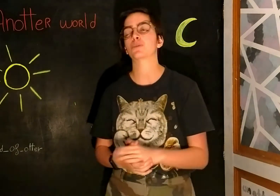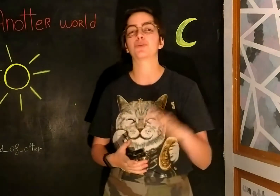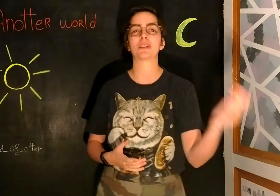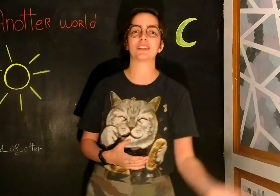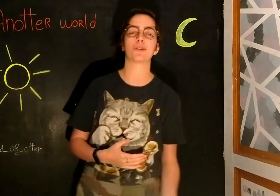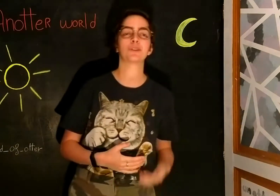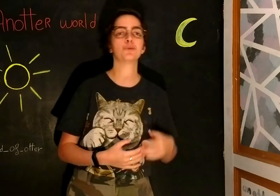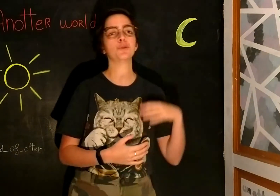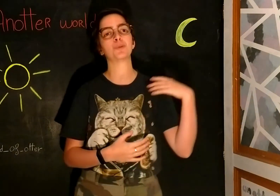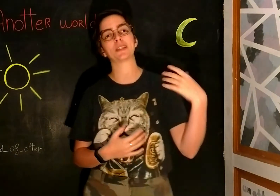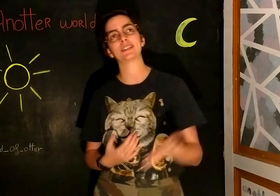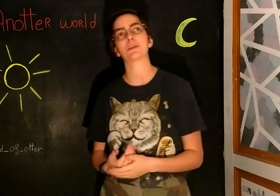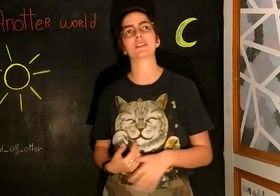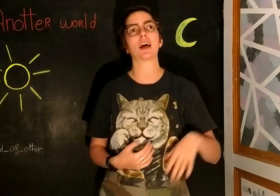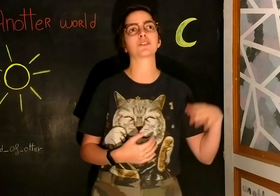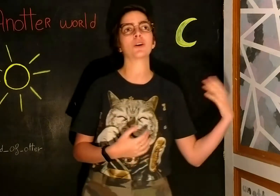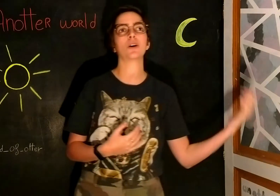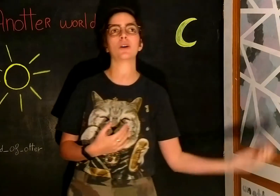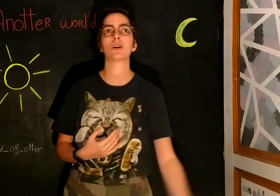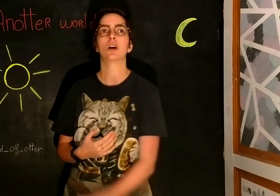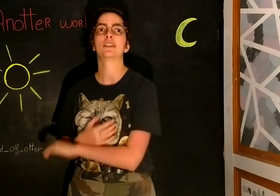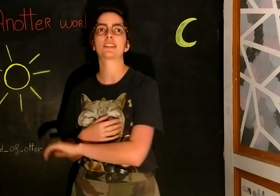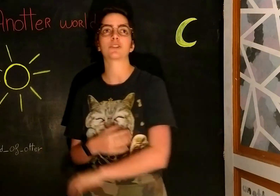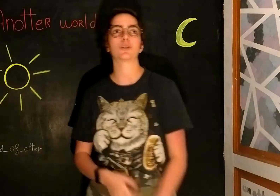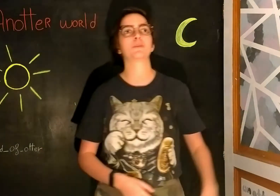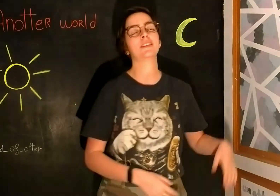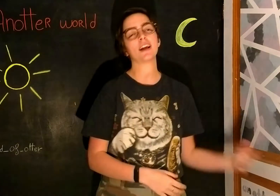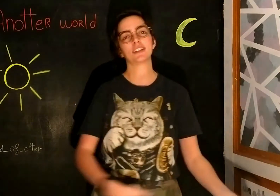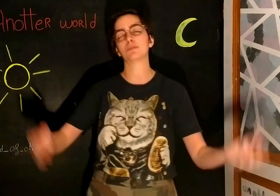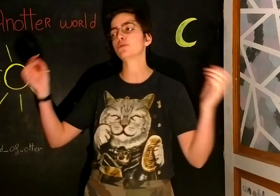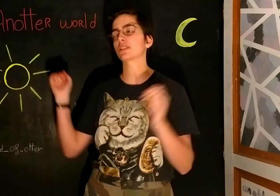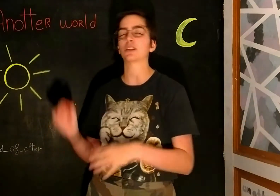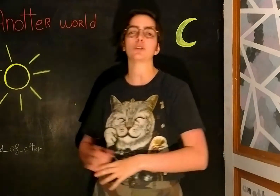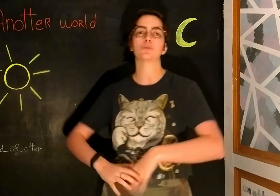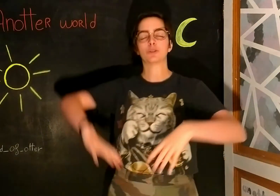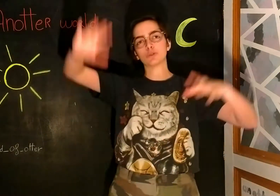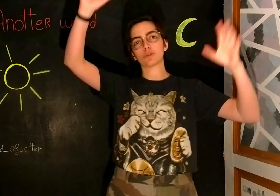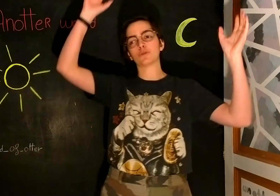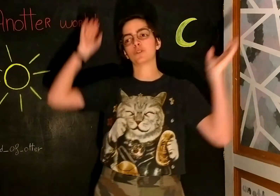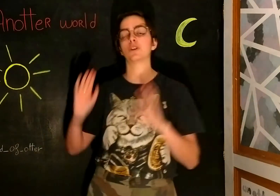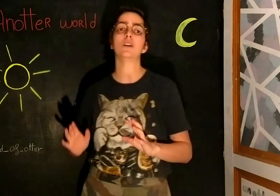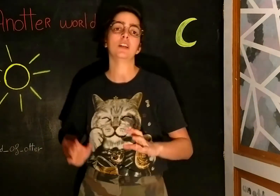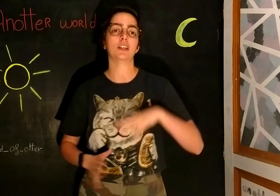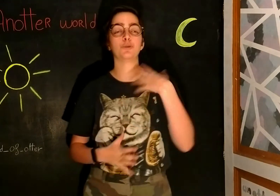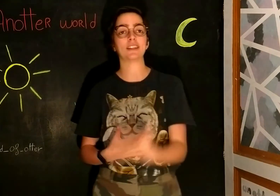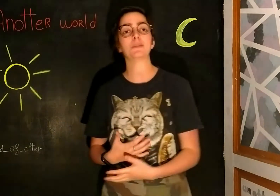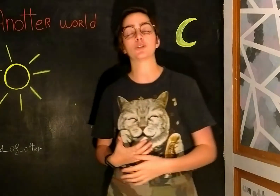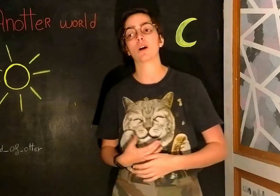par exemple, pour mettre ses rendez-vous, pour mettre tes habits de tracker, tes trackers de ménage, tes mood tracker, tu mets tout ce que tu veux dedans et tu l'adaptes à toi.